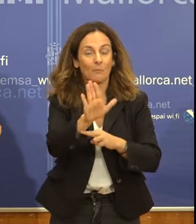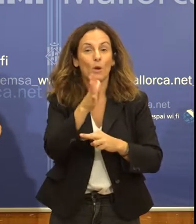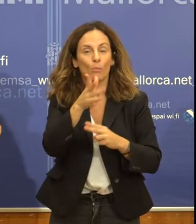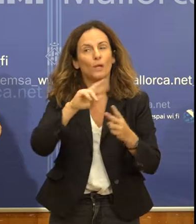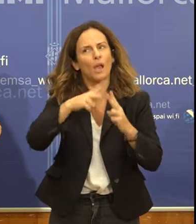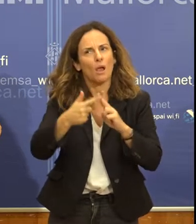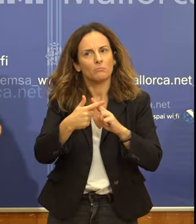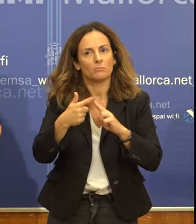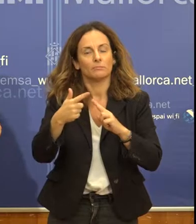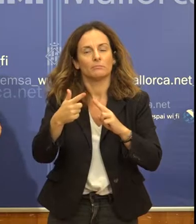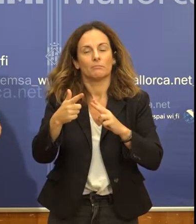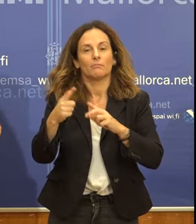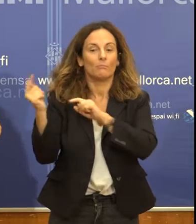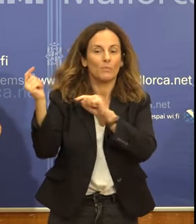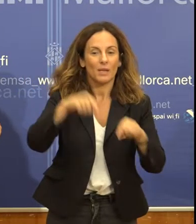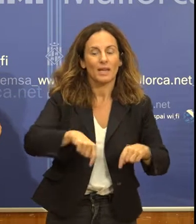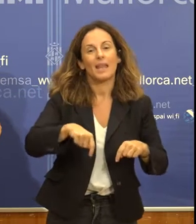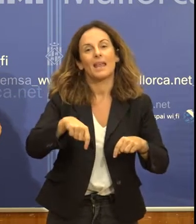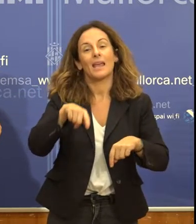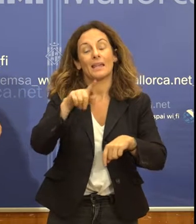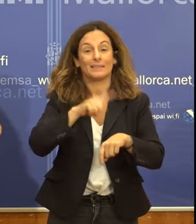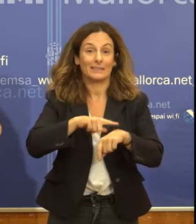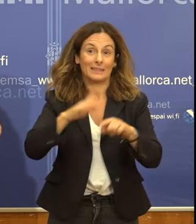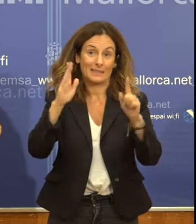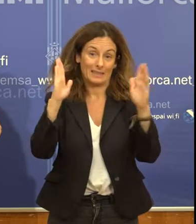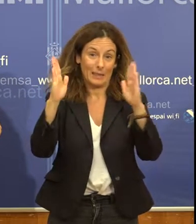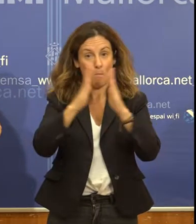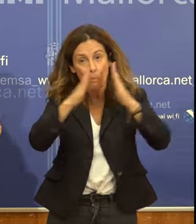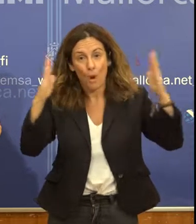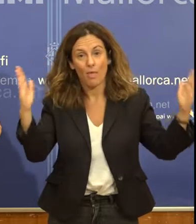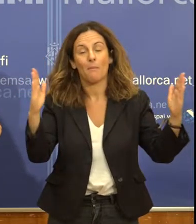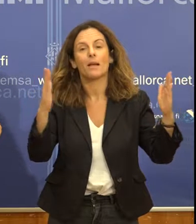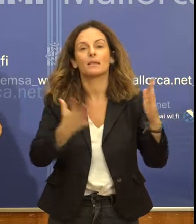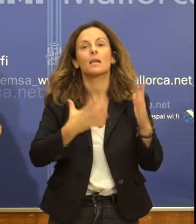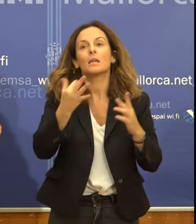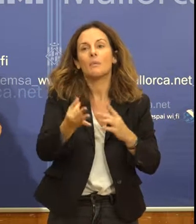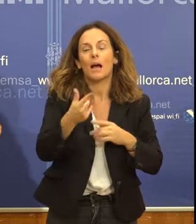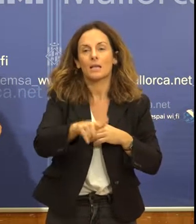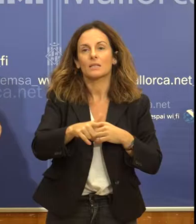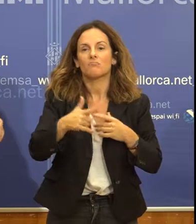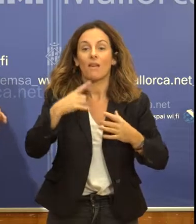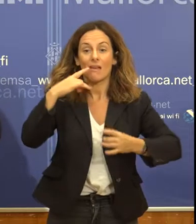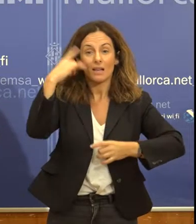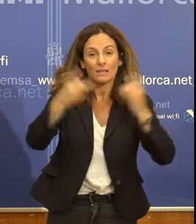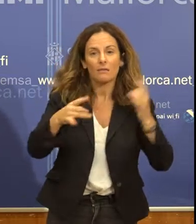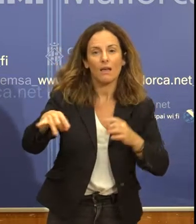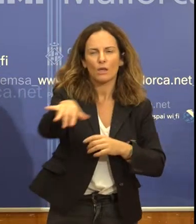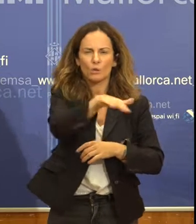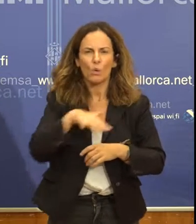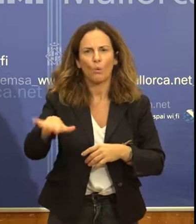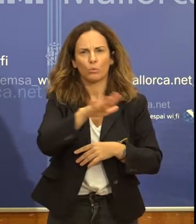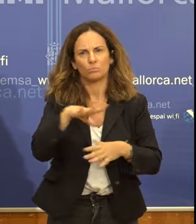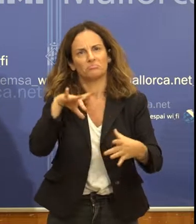seva capacitat per allarguar la temporada turística, com per la distribució de l'activitat que fan en el conjunt de tot el territori.